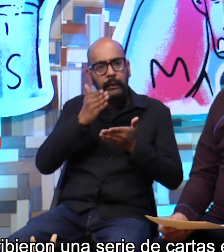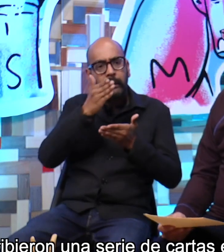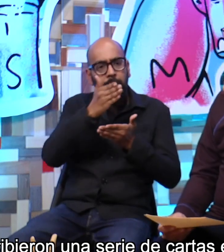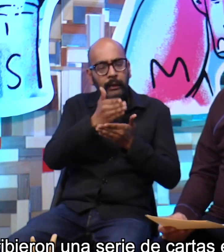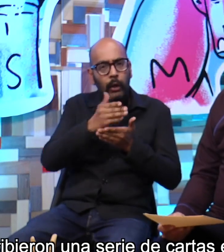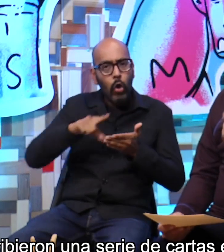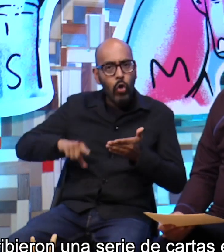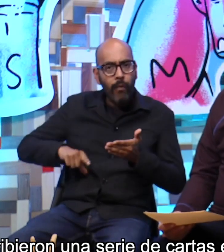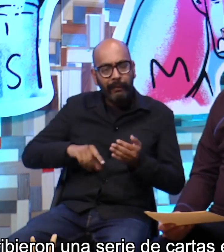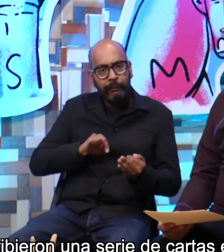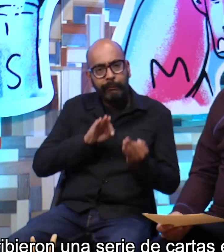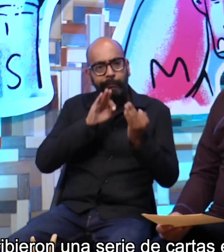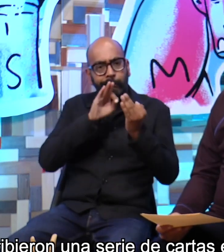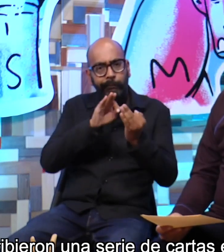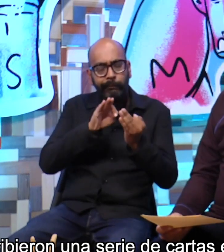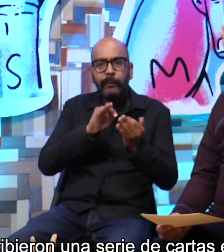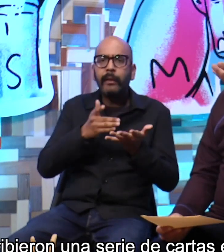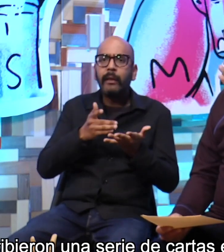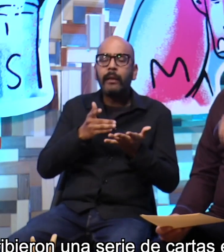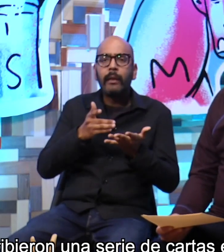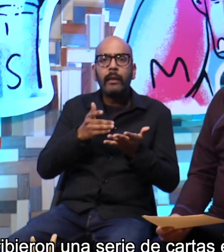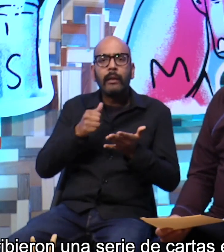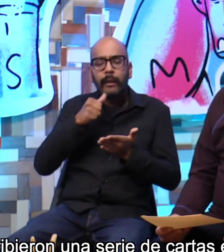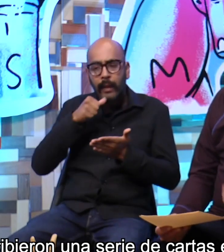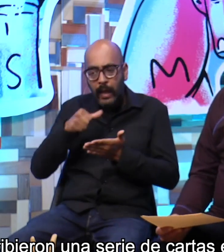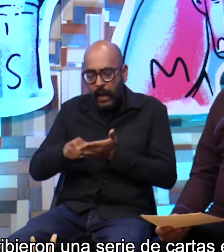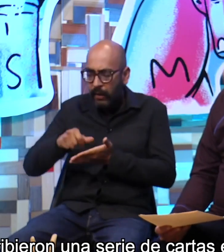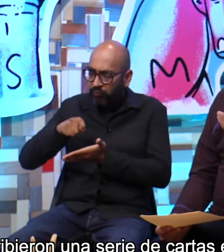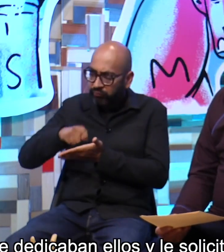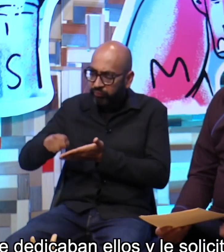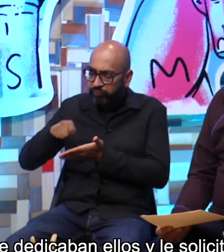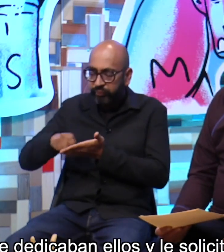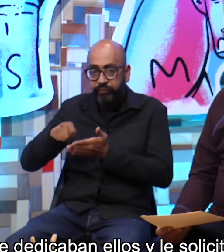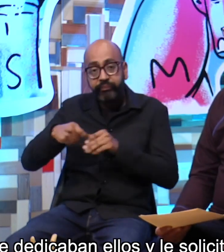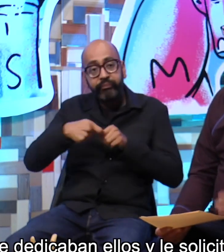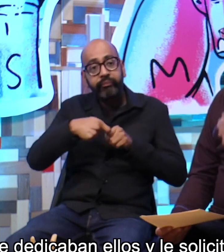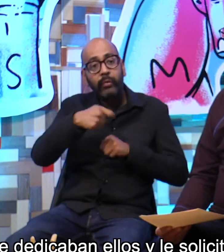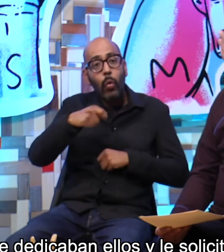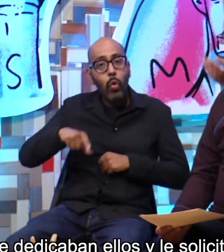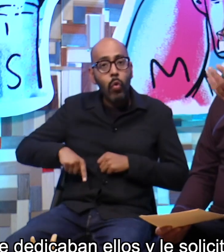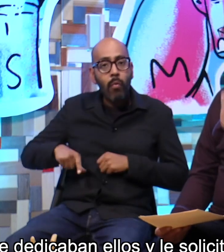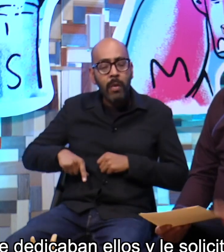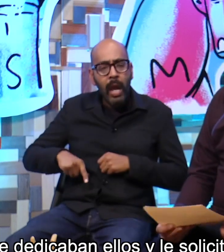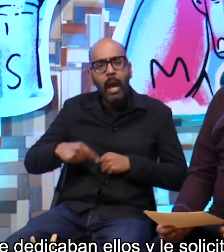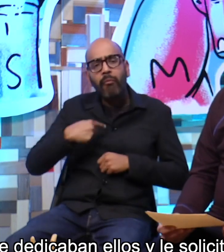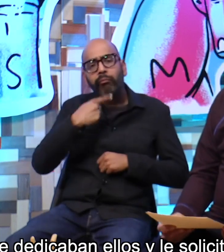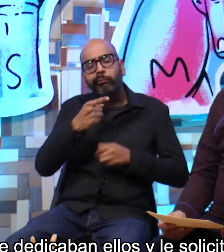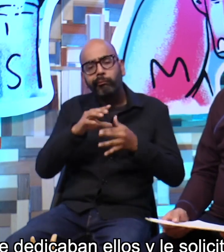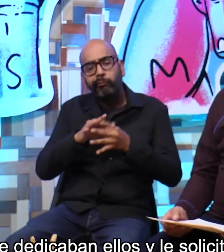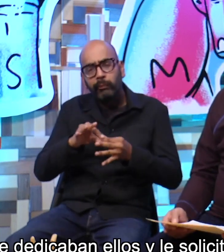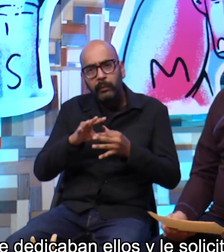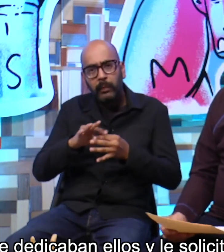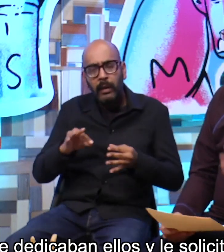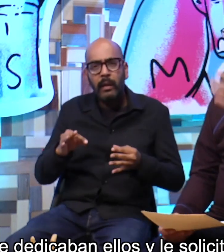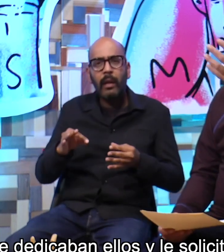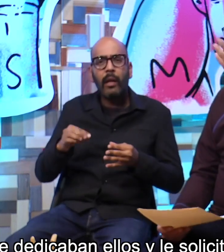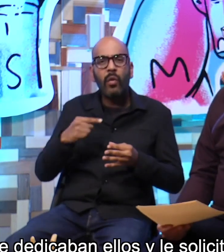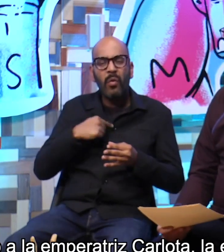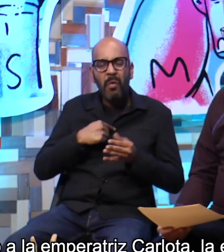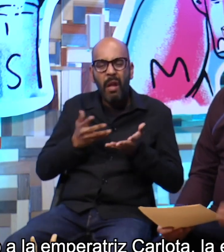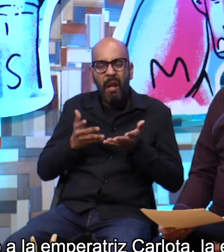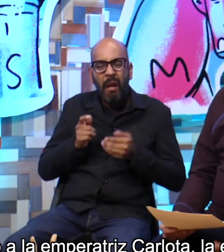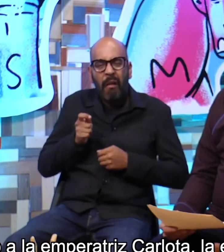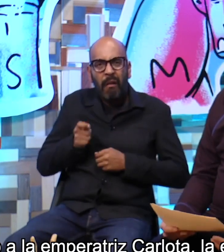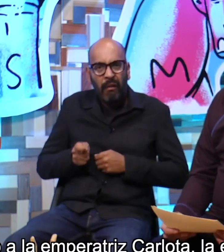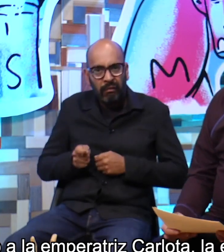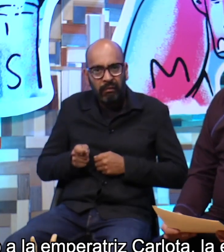escribieron una serie de cartas en donde explicaban a qué se dedicaban ellos y le solicitaban directamente